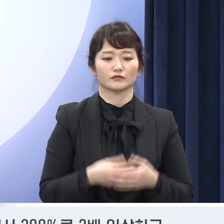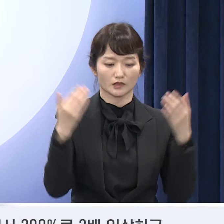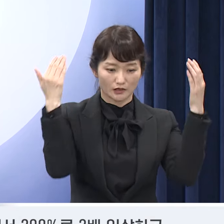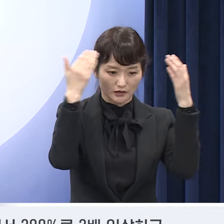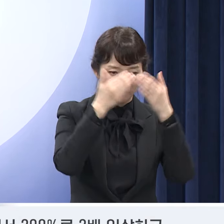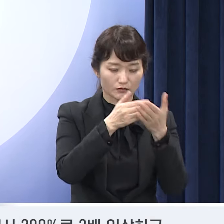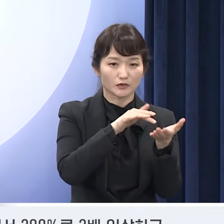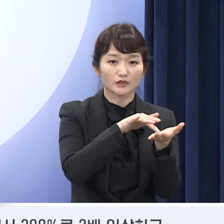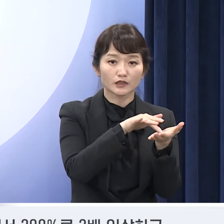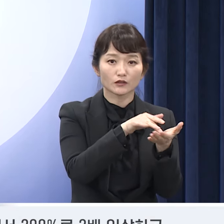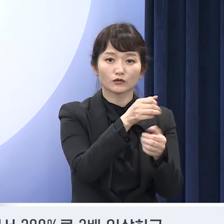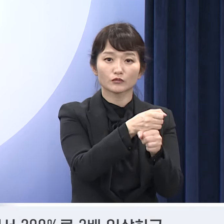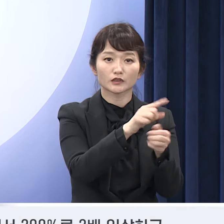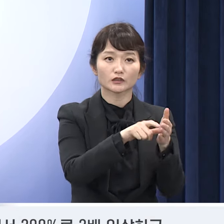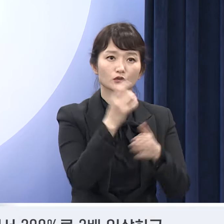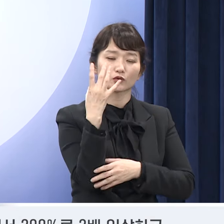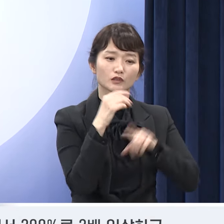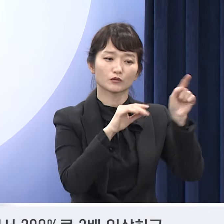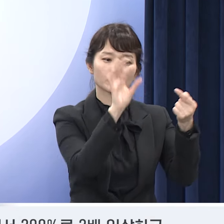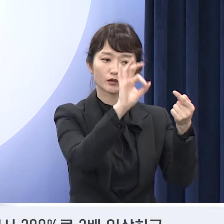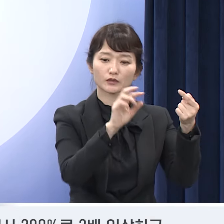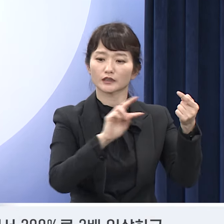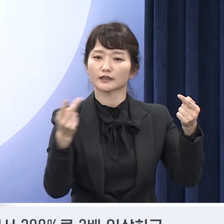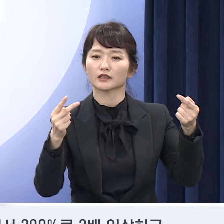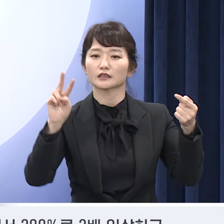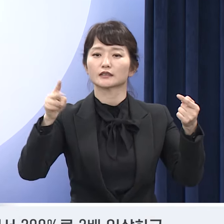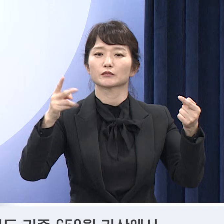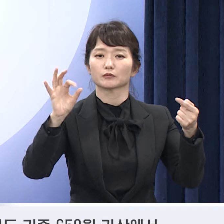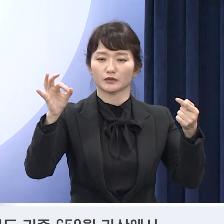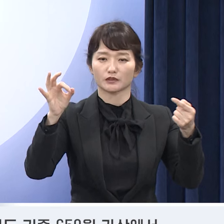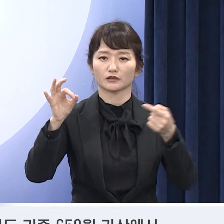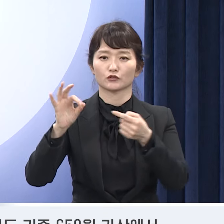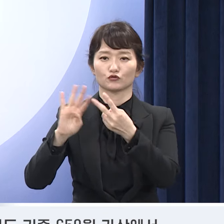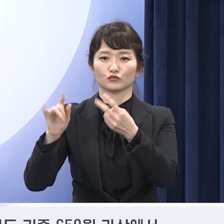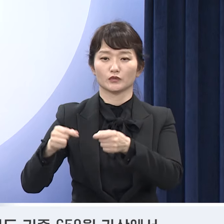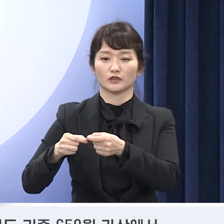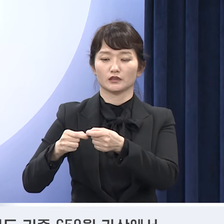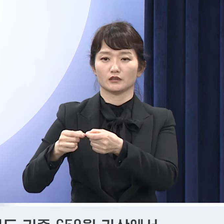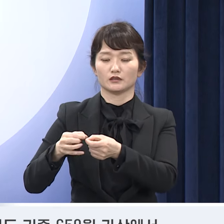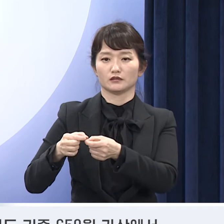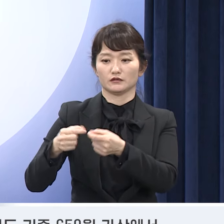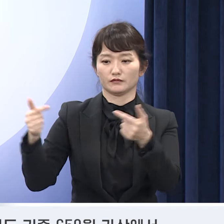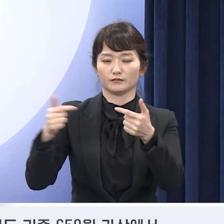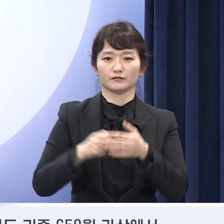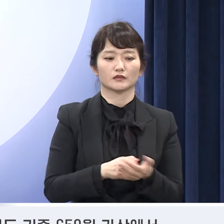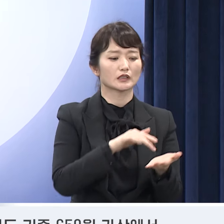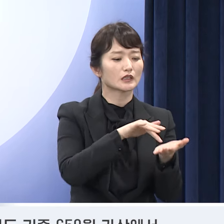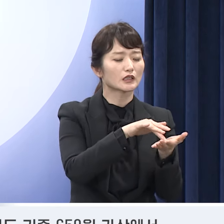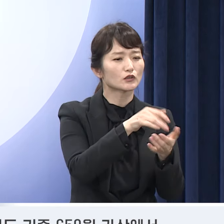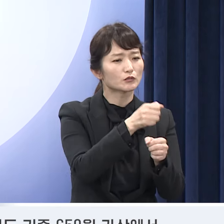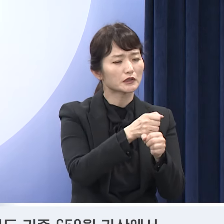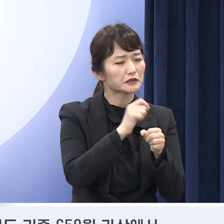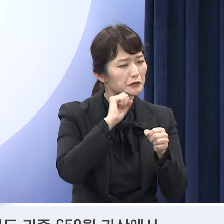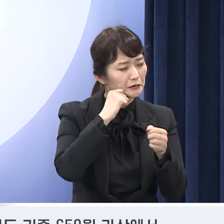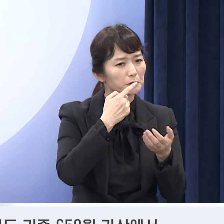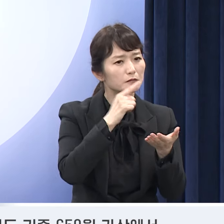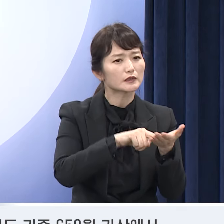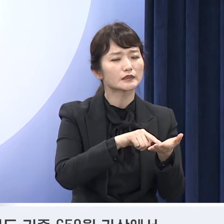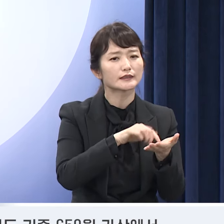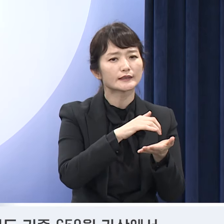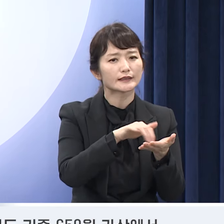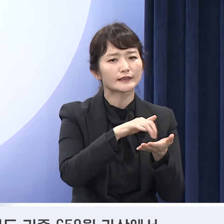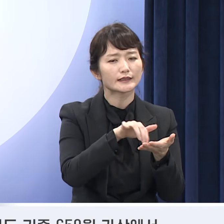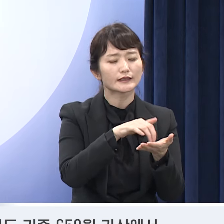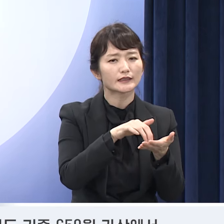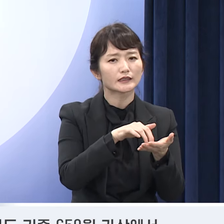조재료도 기존 100%에서 200%로 2배 인상하고 가루약 조재 난이도를 고려해서 가루약 수가도